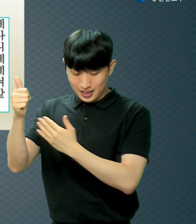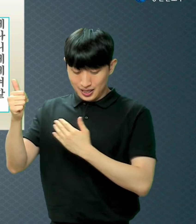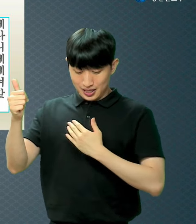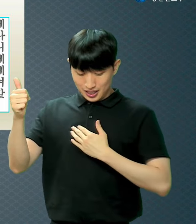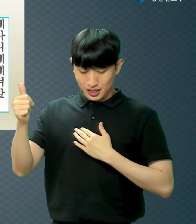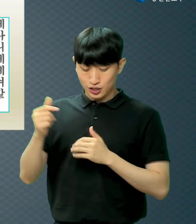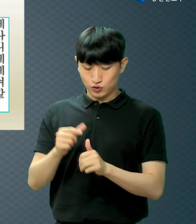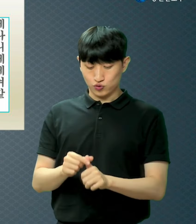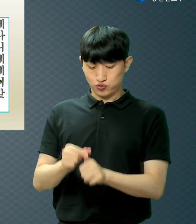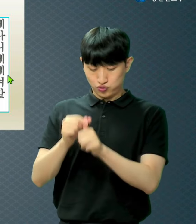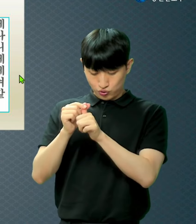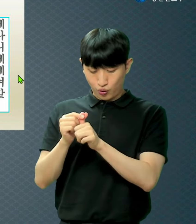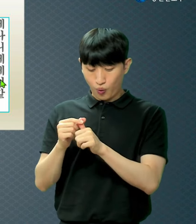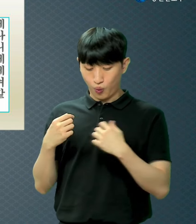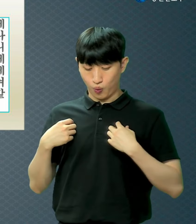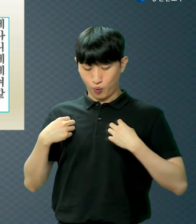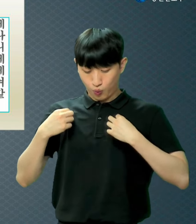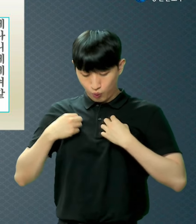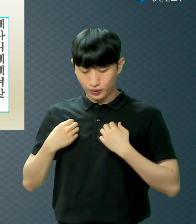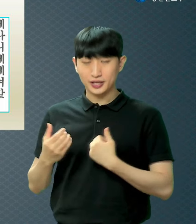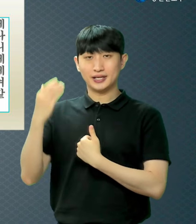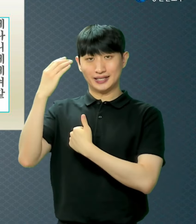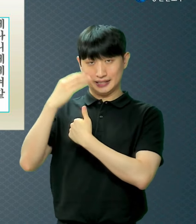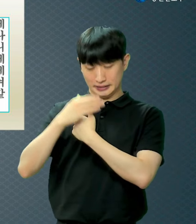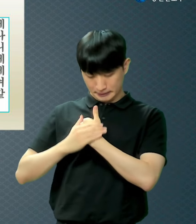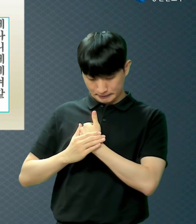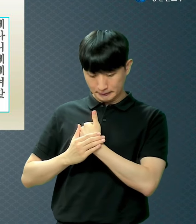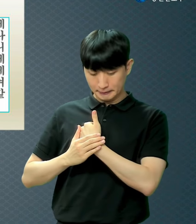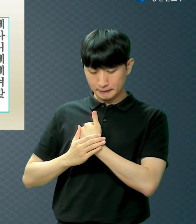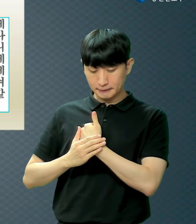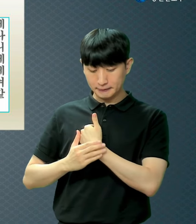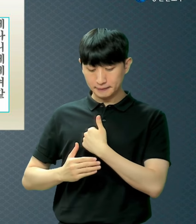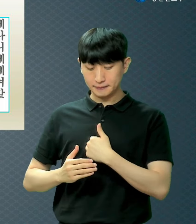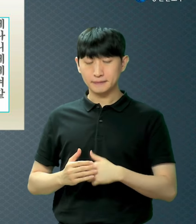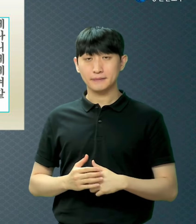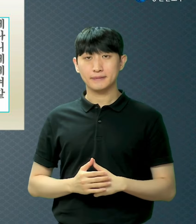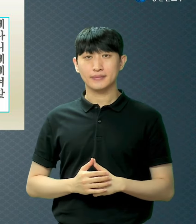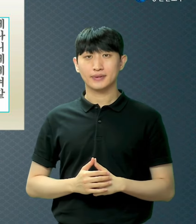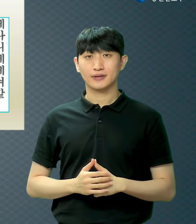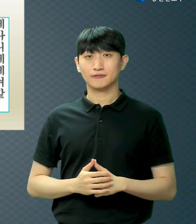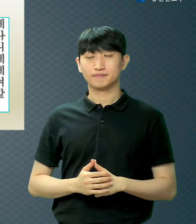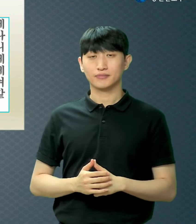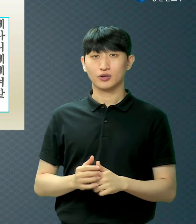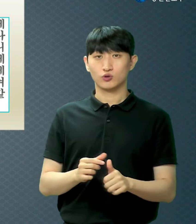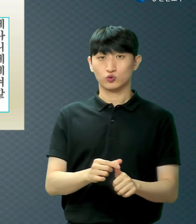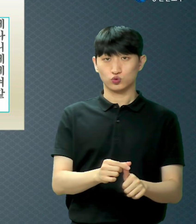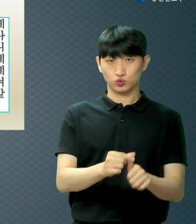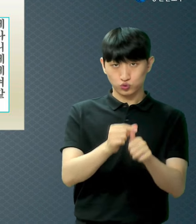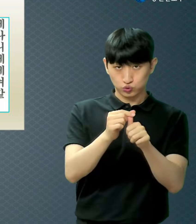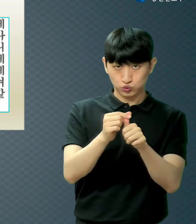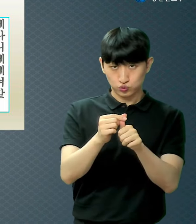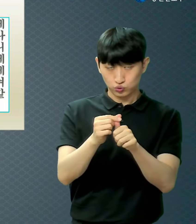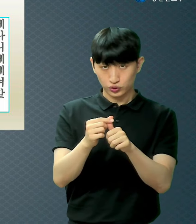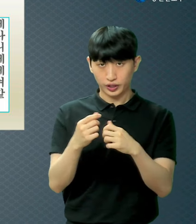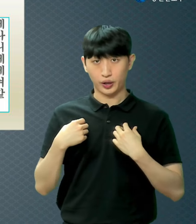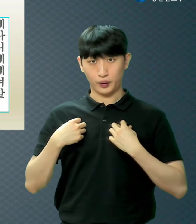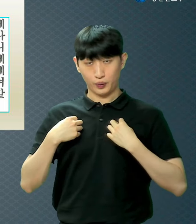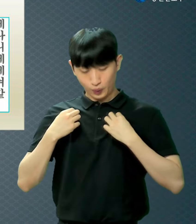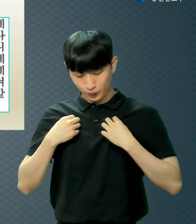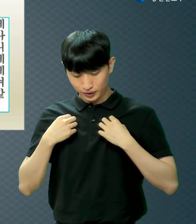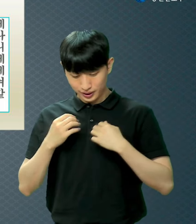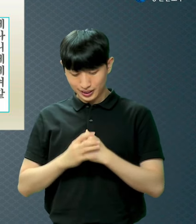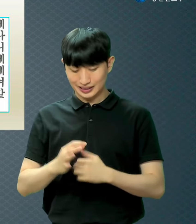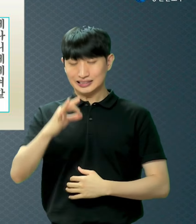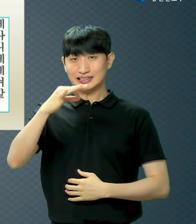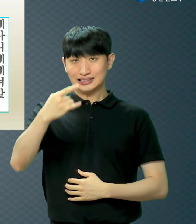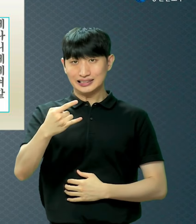의의의 겉옷으로 내게 더하시미 여기 구원의 옷, 의의의 겉옷 이게 뭐예요?